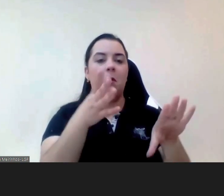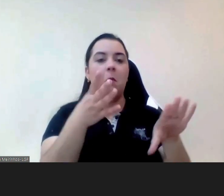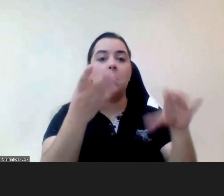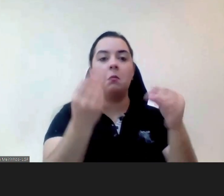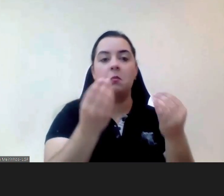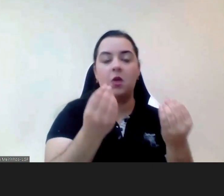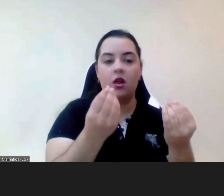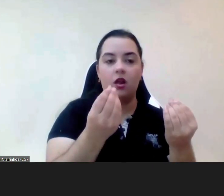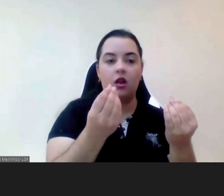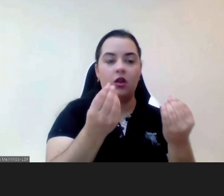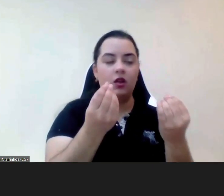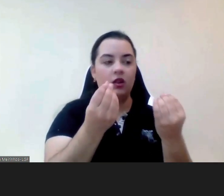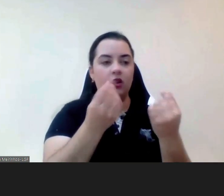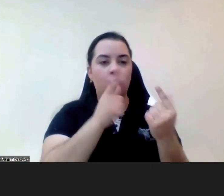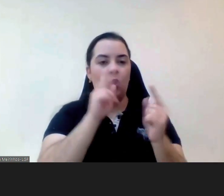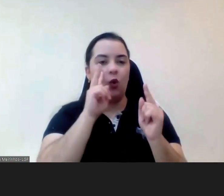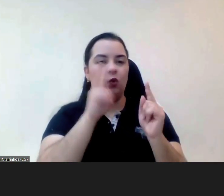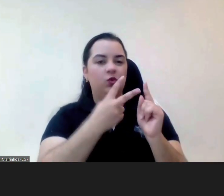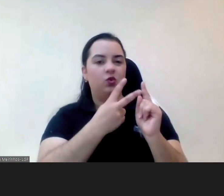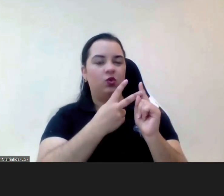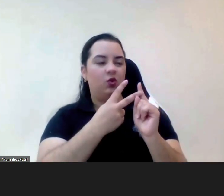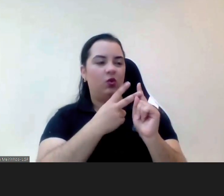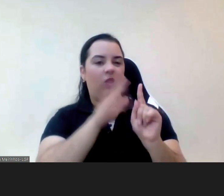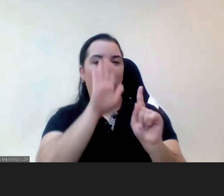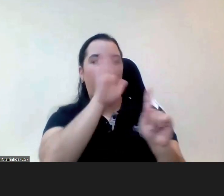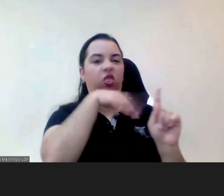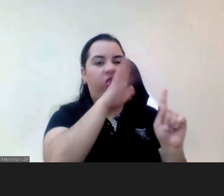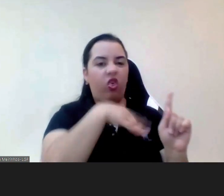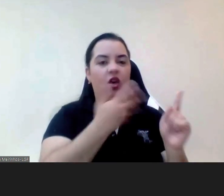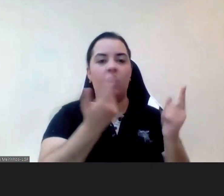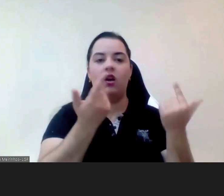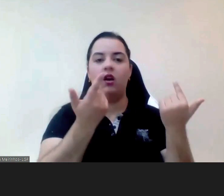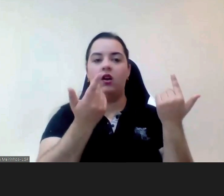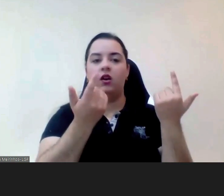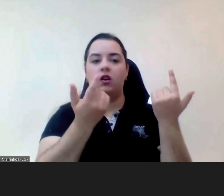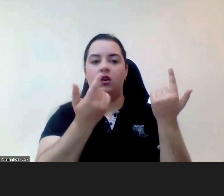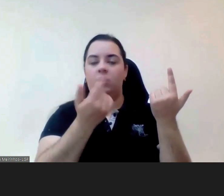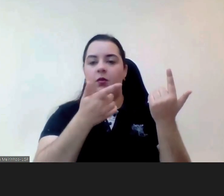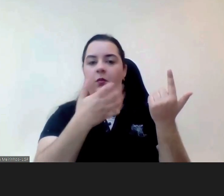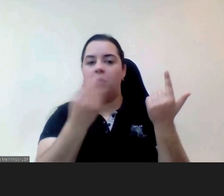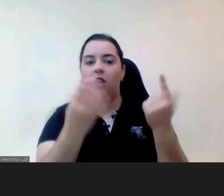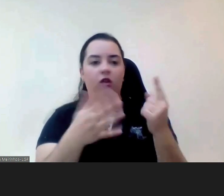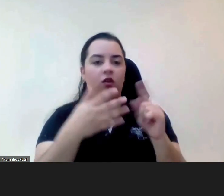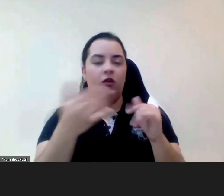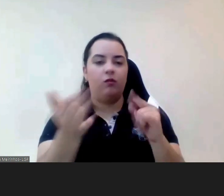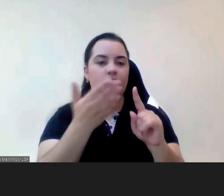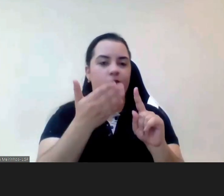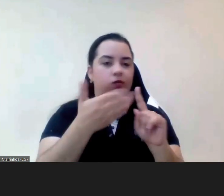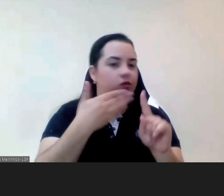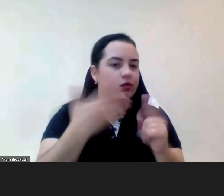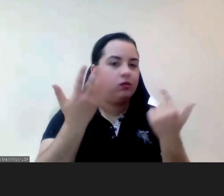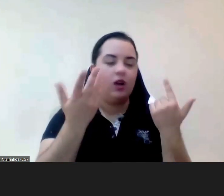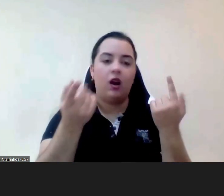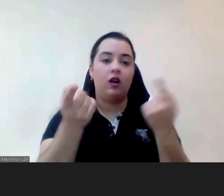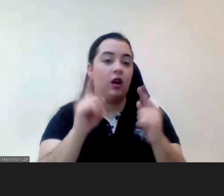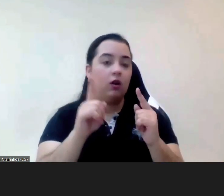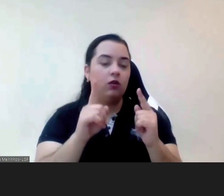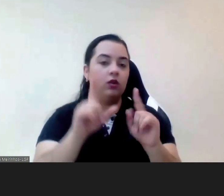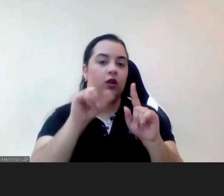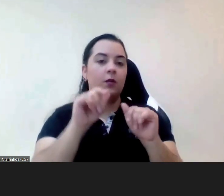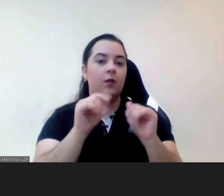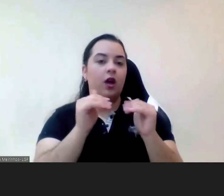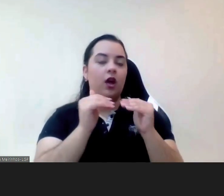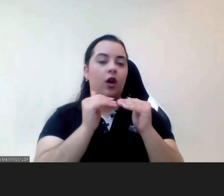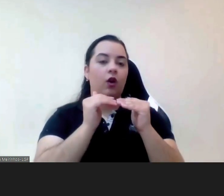humilhadas de ser batidas e é também os níveis de cortisol